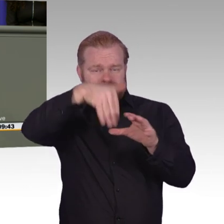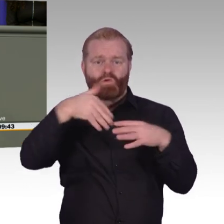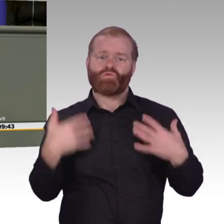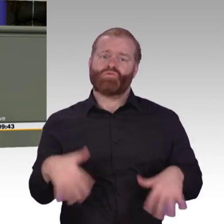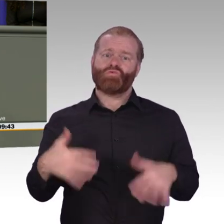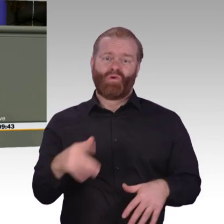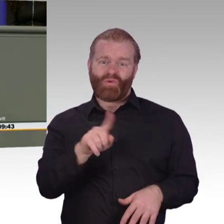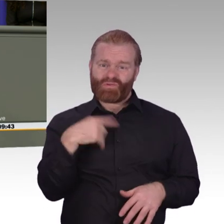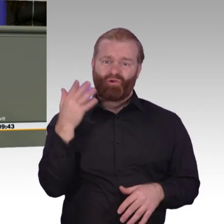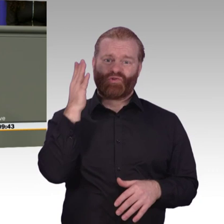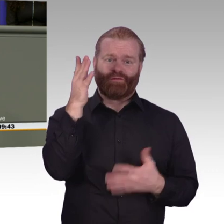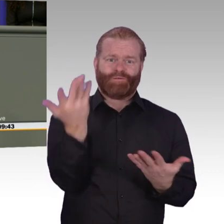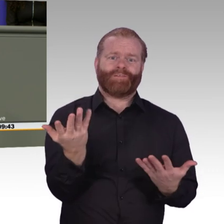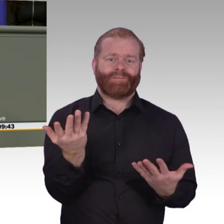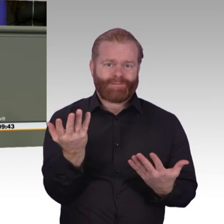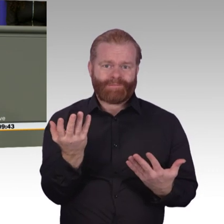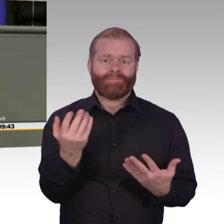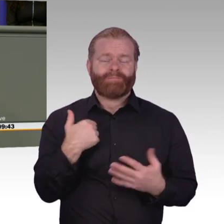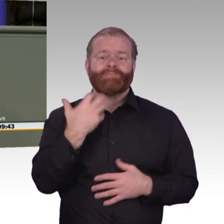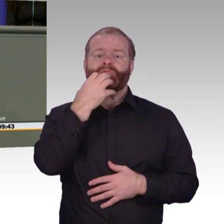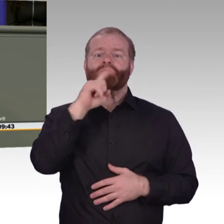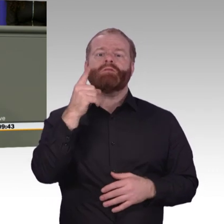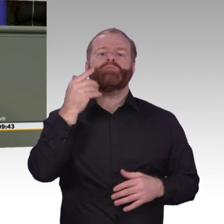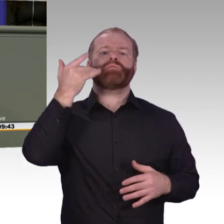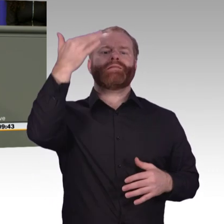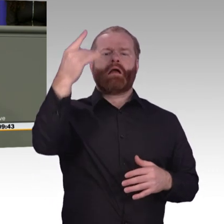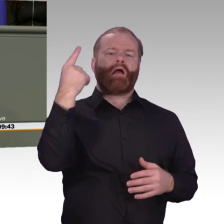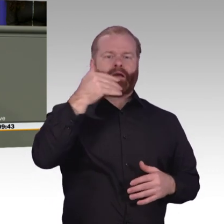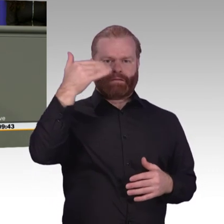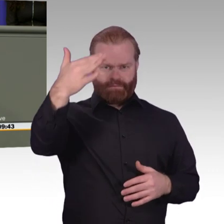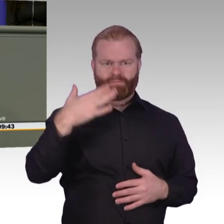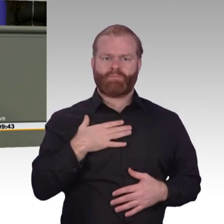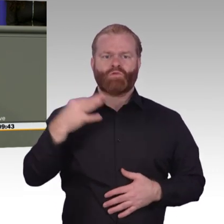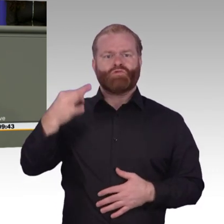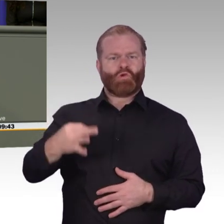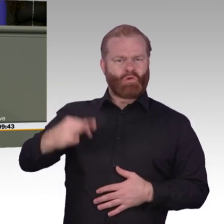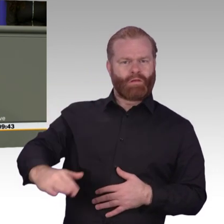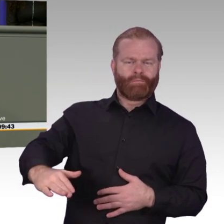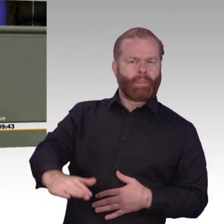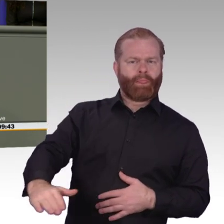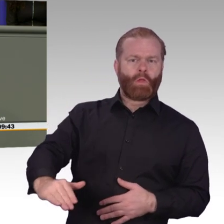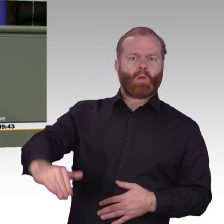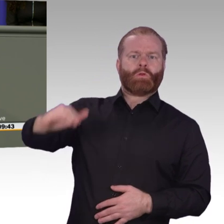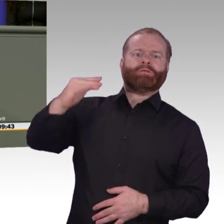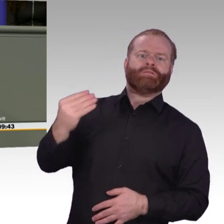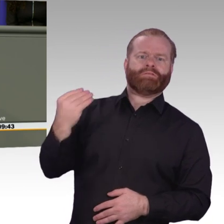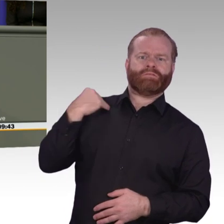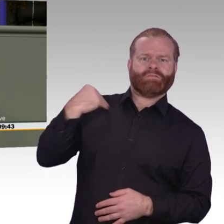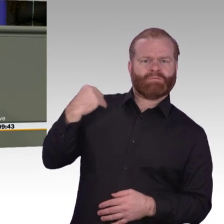bereitstehen für KI-Forschung, für Breitbandausbau und für Wachstumskapital? Das sind die wirklich